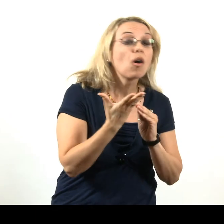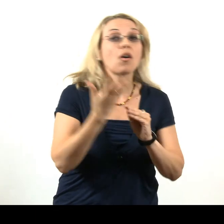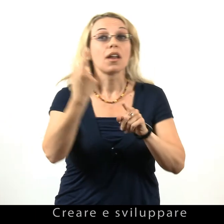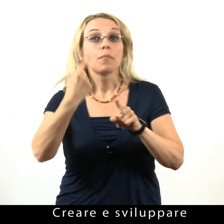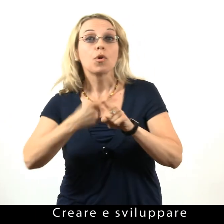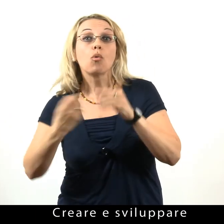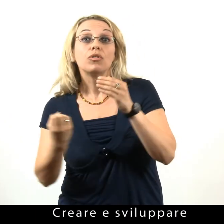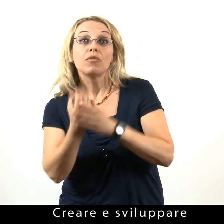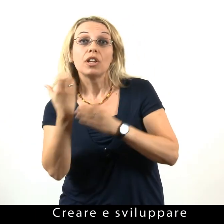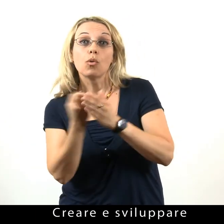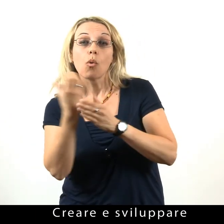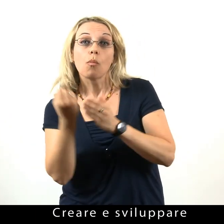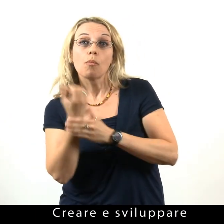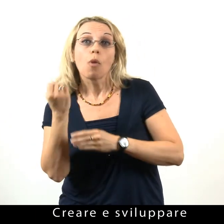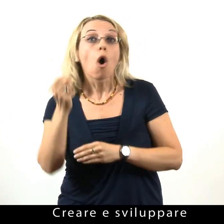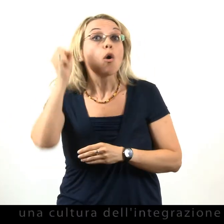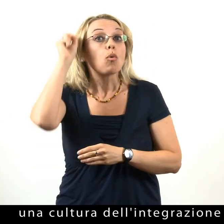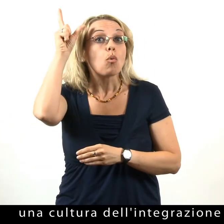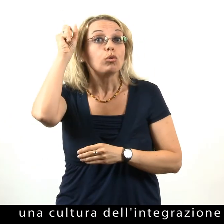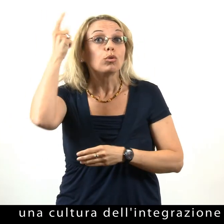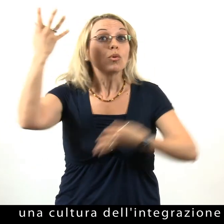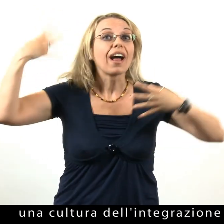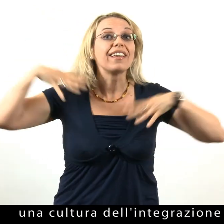Creare e sviluppare una cultura dell'integrazione.